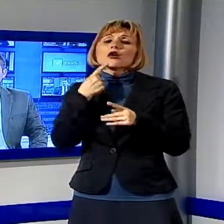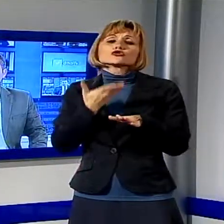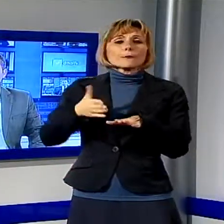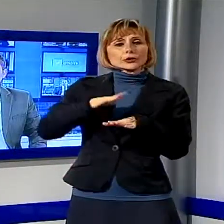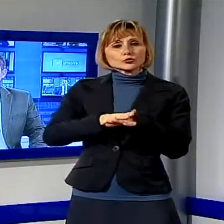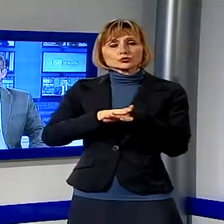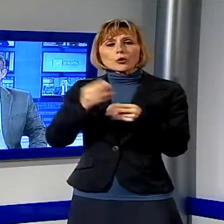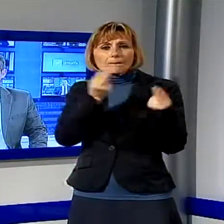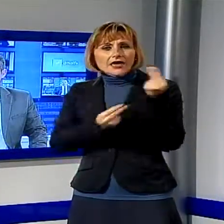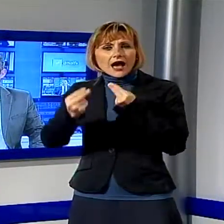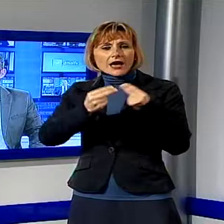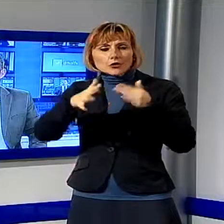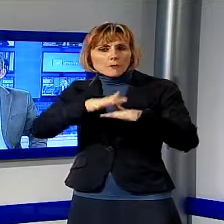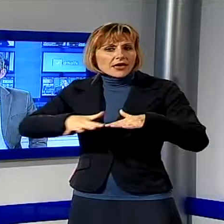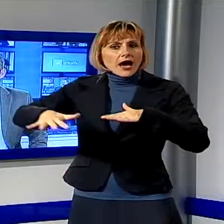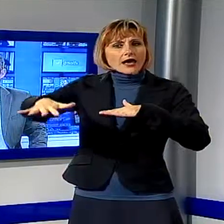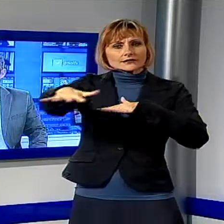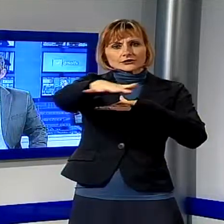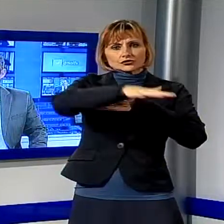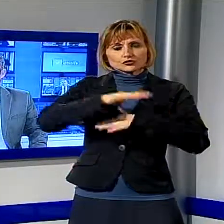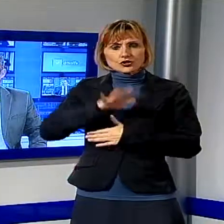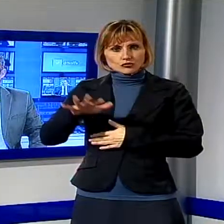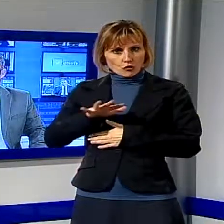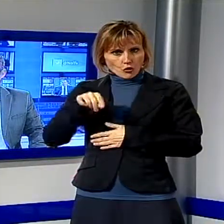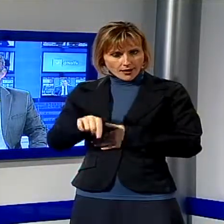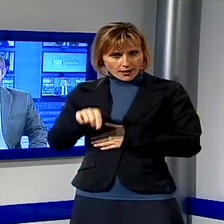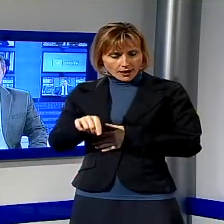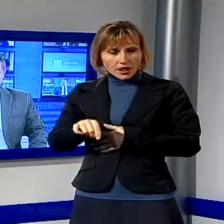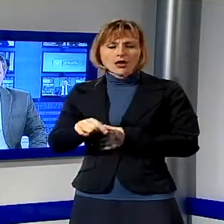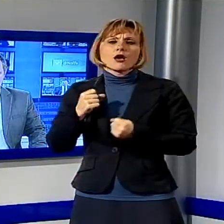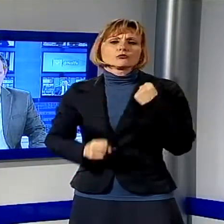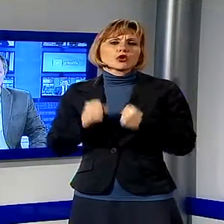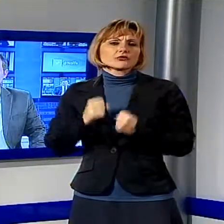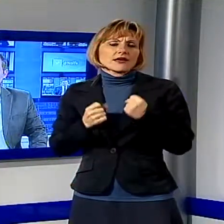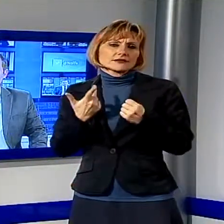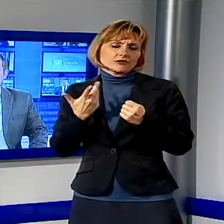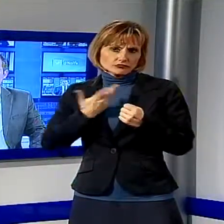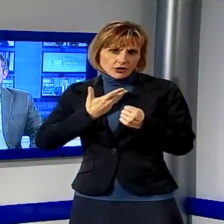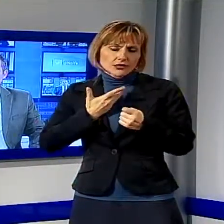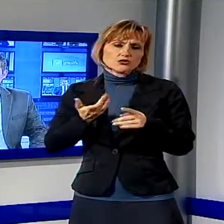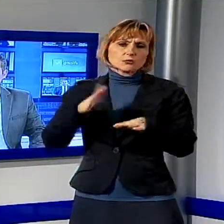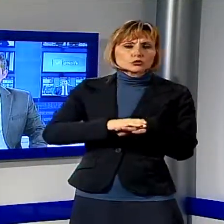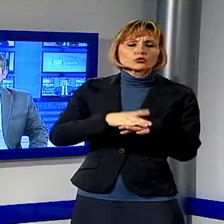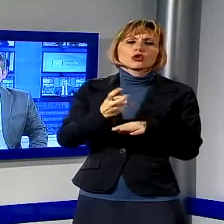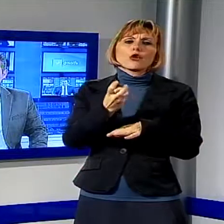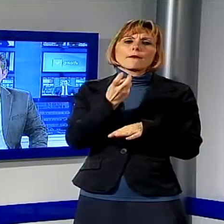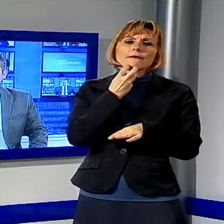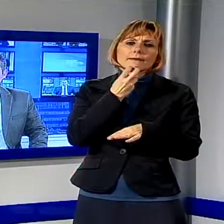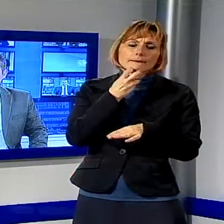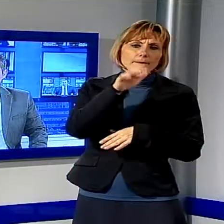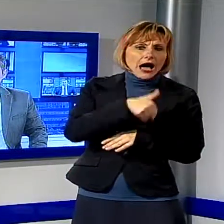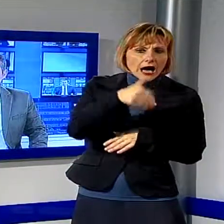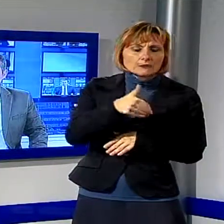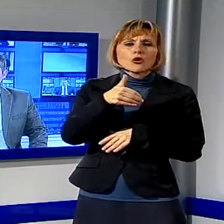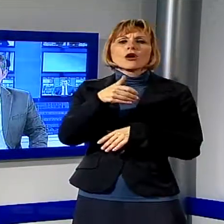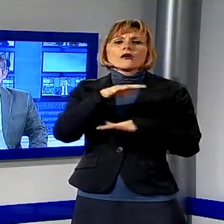fortemente contestato dalle aziende del marmo in Versilia e in Garfagnana. A Pietrasanta è stata